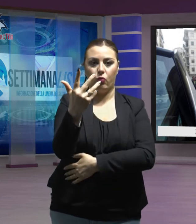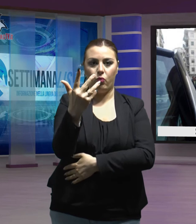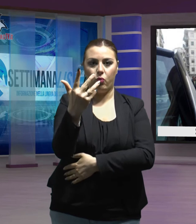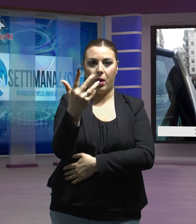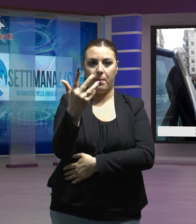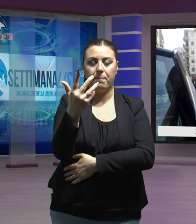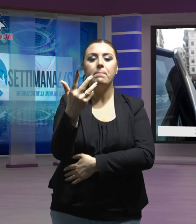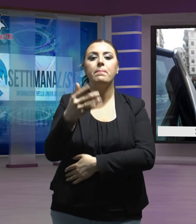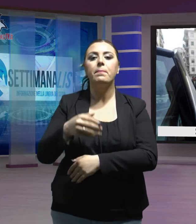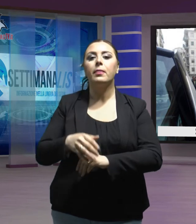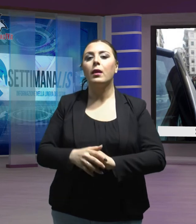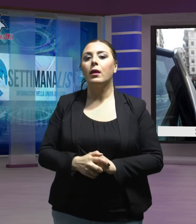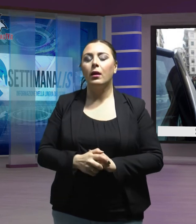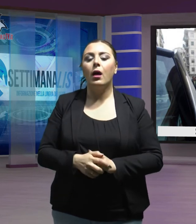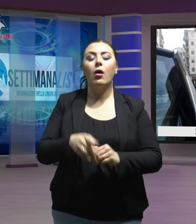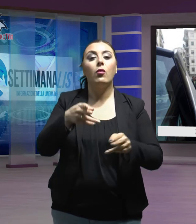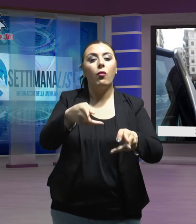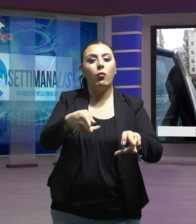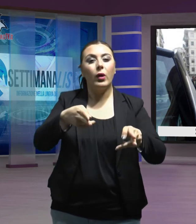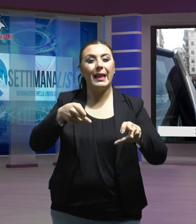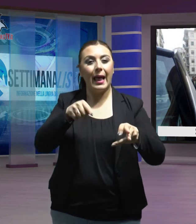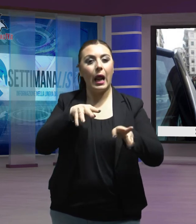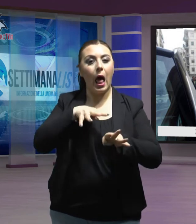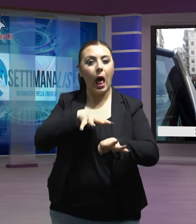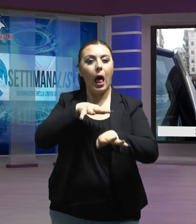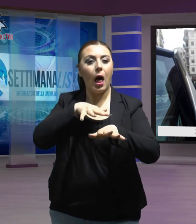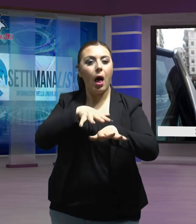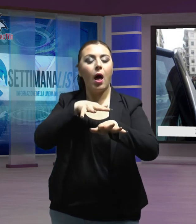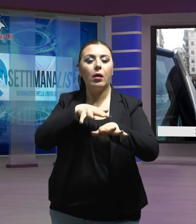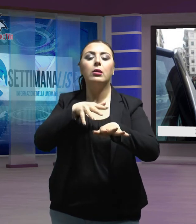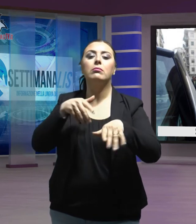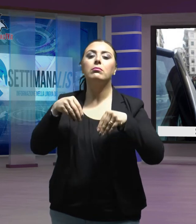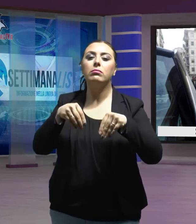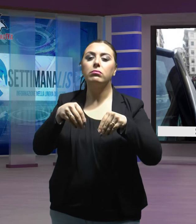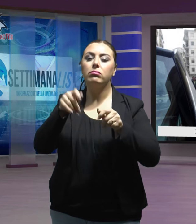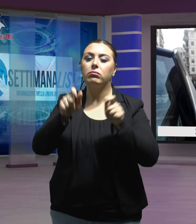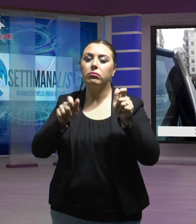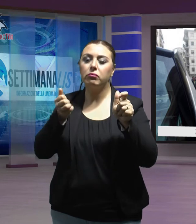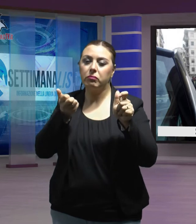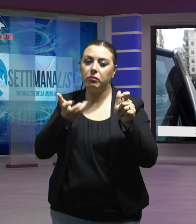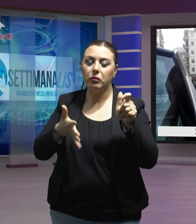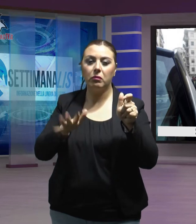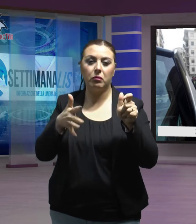Commozione ai funerali dove hanno partecipato centinaia di persone.